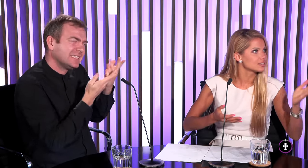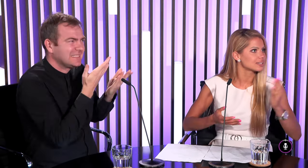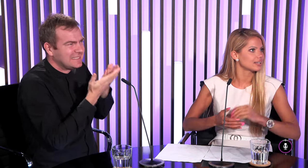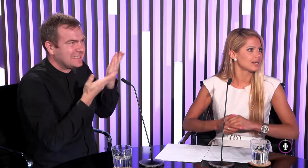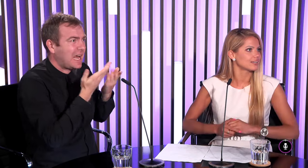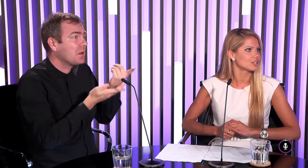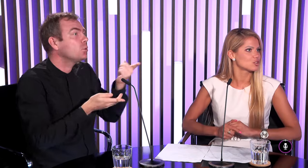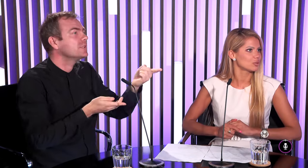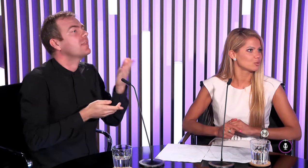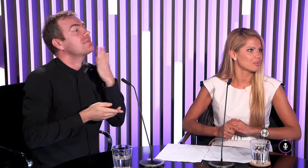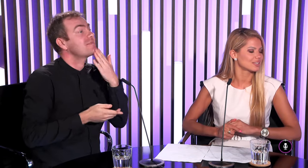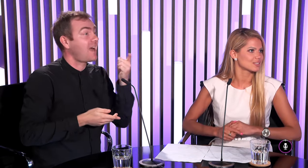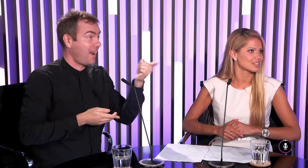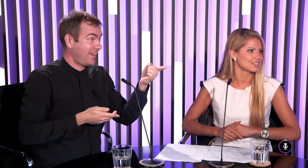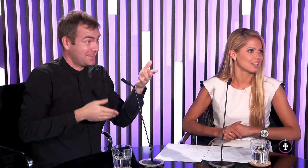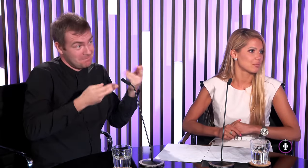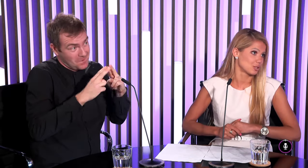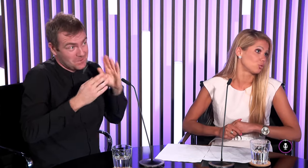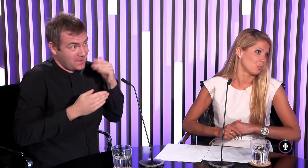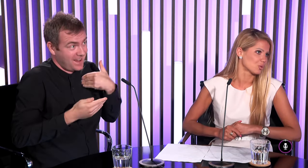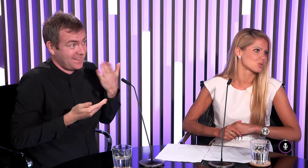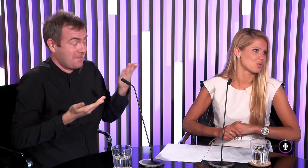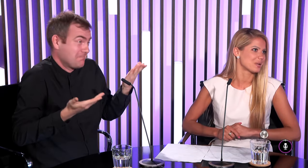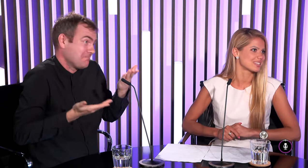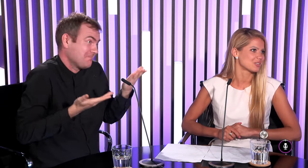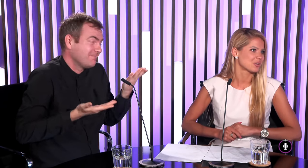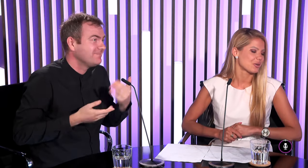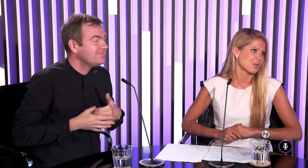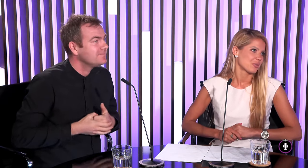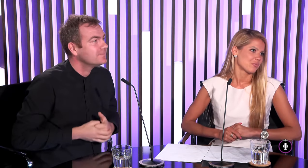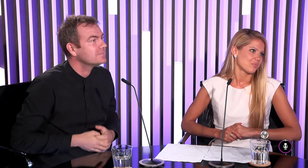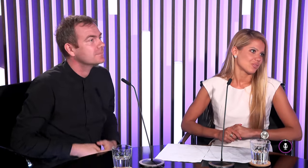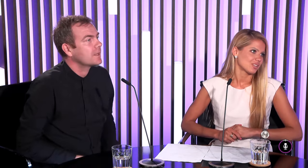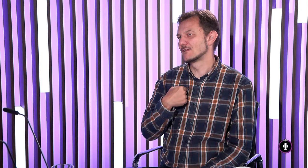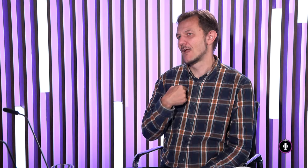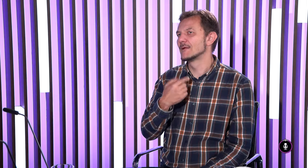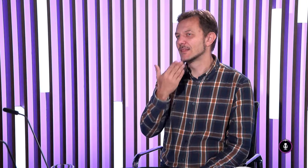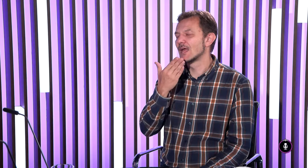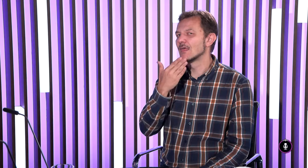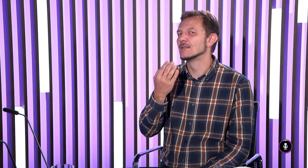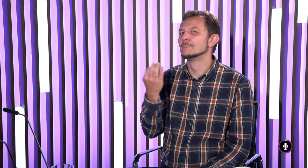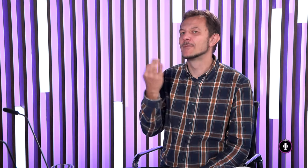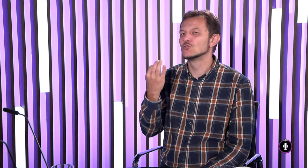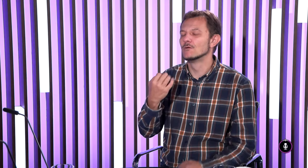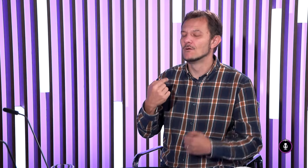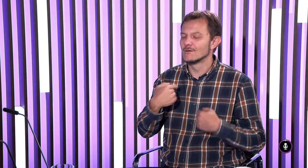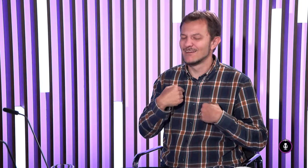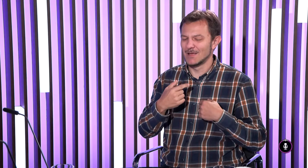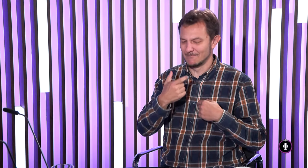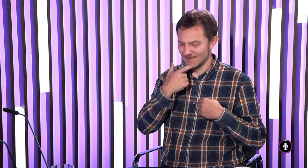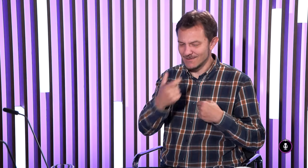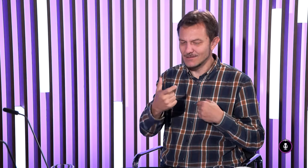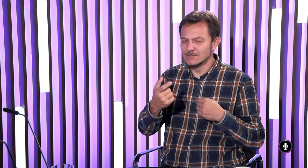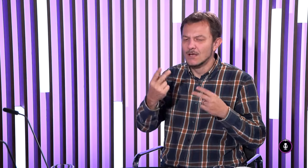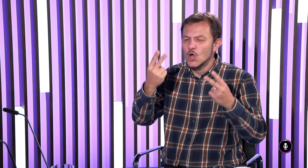rýchlo, alebo vy ste taký talent, keďže my tu máme teraz vlastne kapacitu v tom posunkovom jazyku. Musím povedať, že ja taký talent